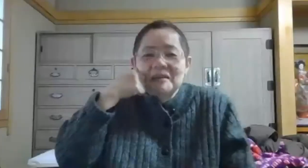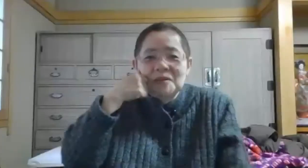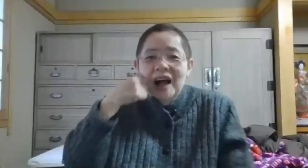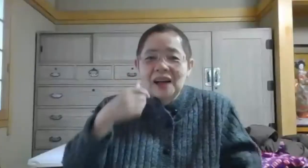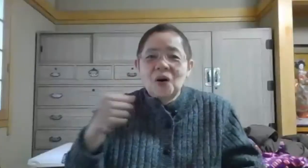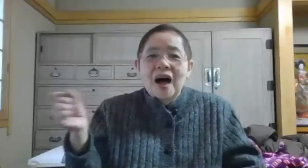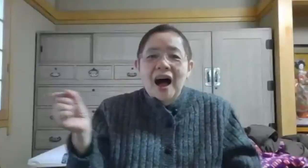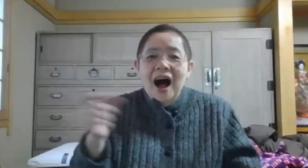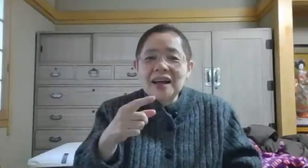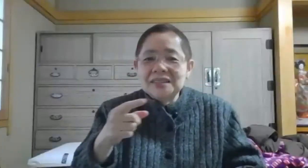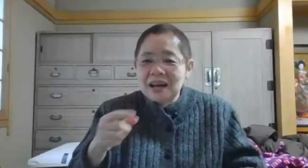対応して行われる国際